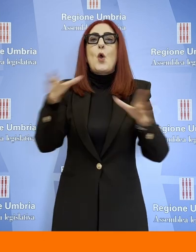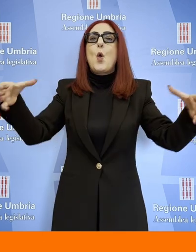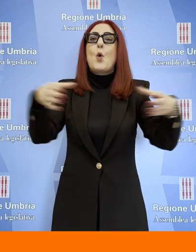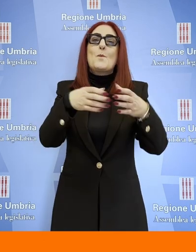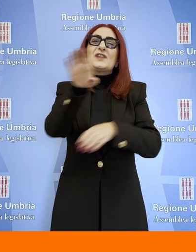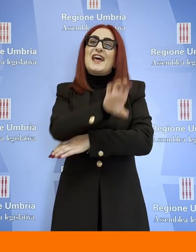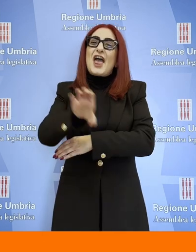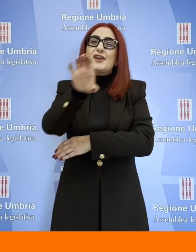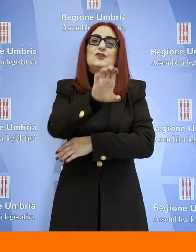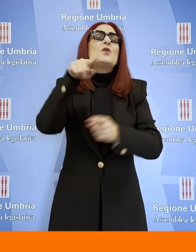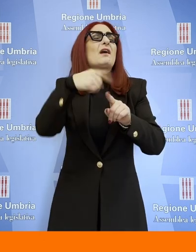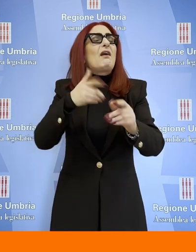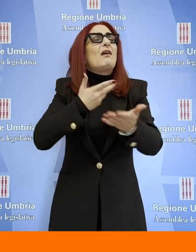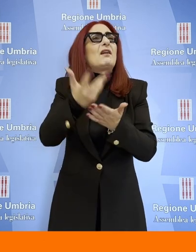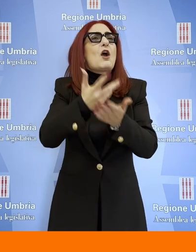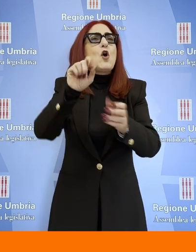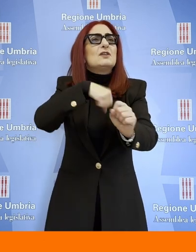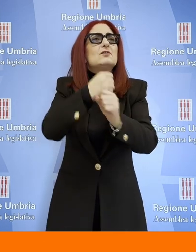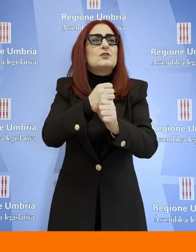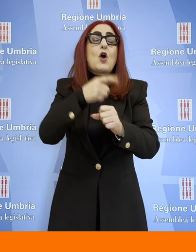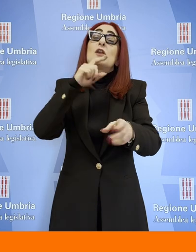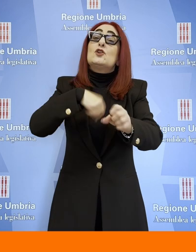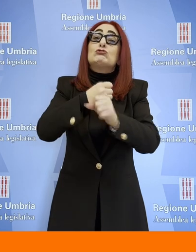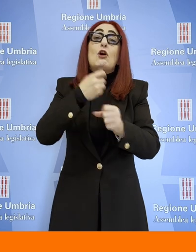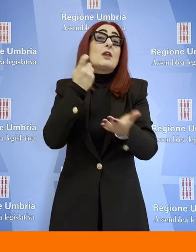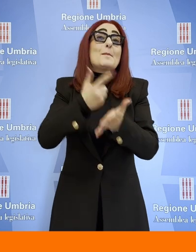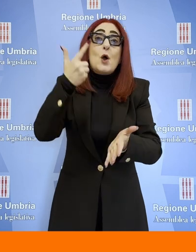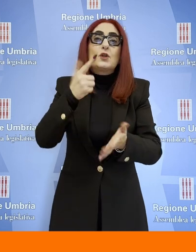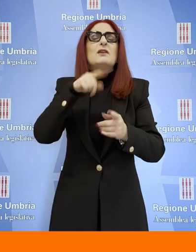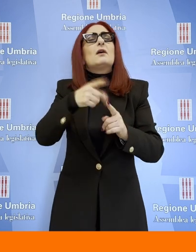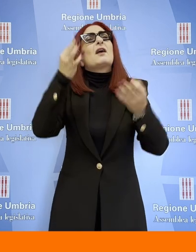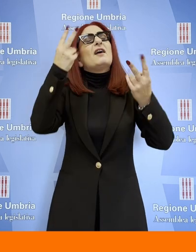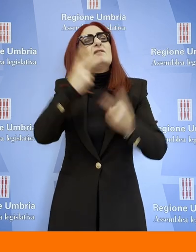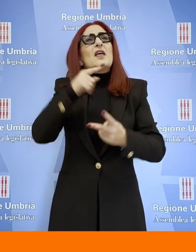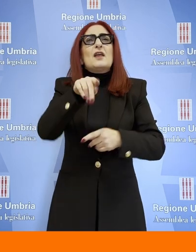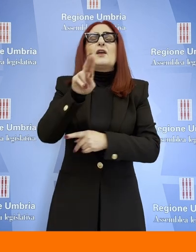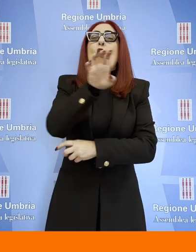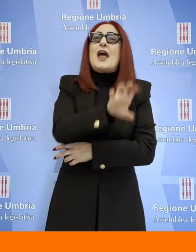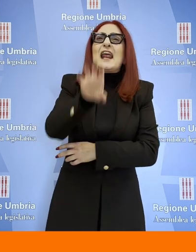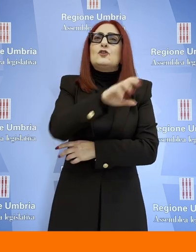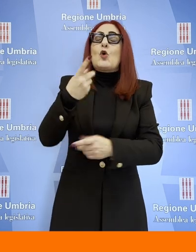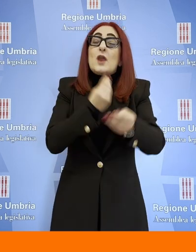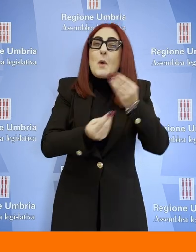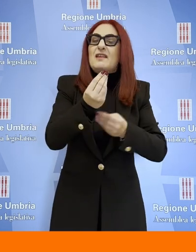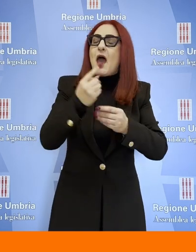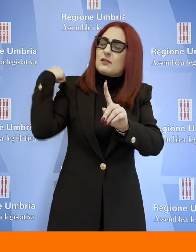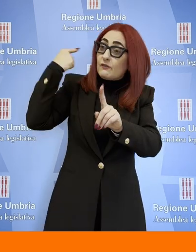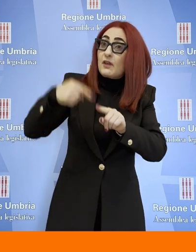che questa regione ha vissuto da quando è nata ad oggi e soprattutto un futuro importante perché con oggi